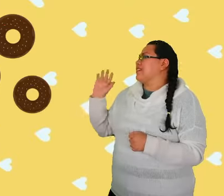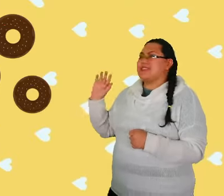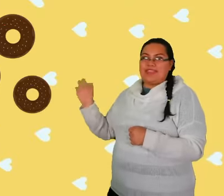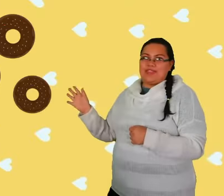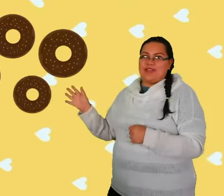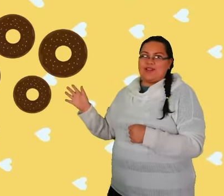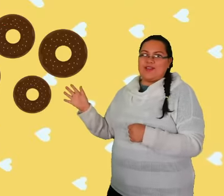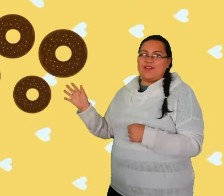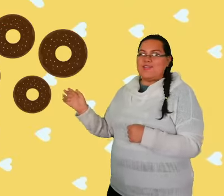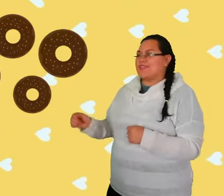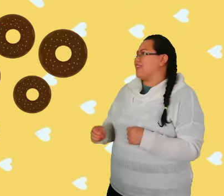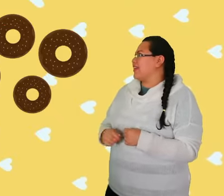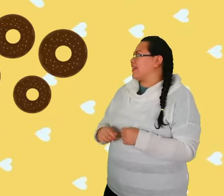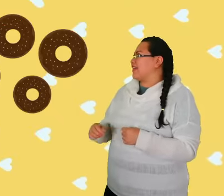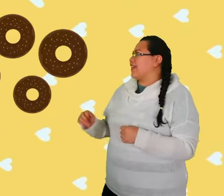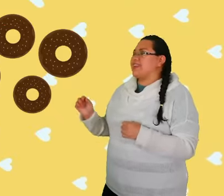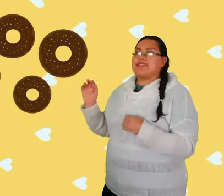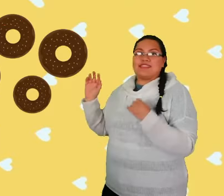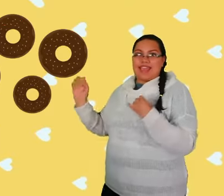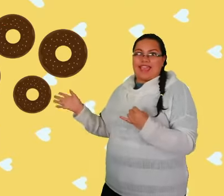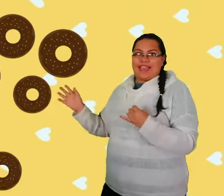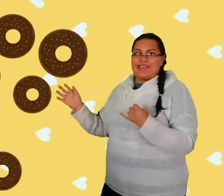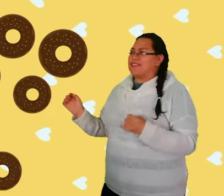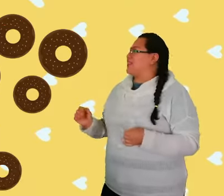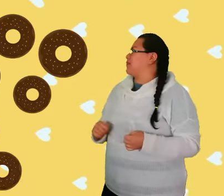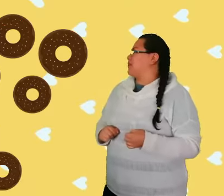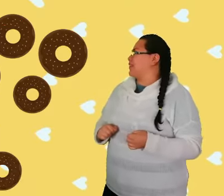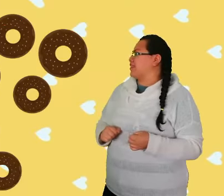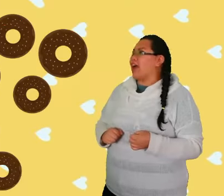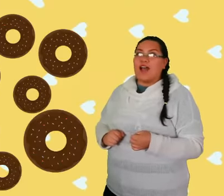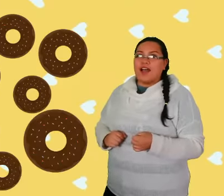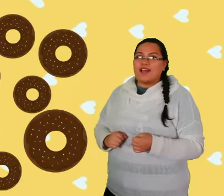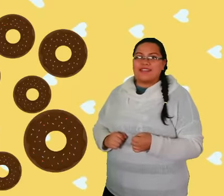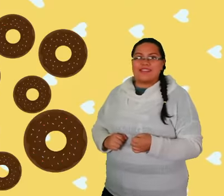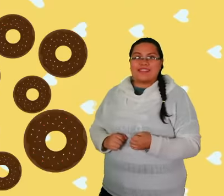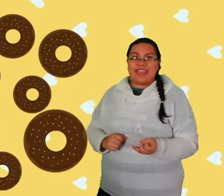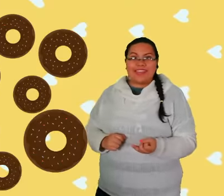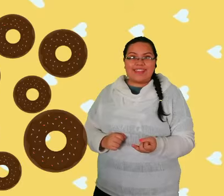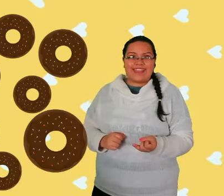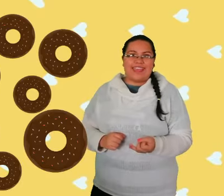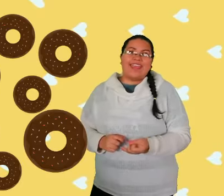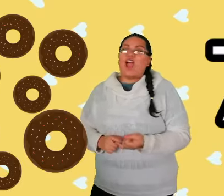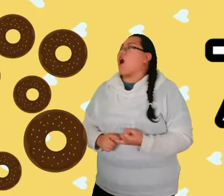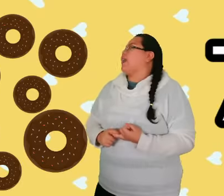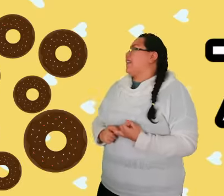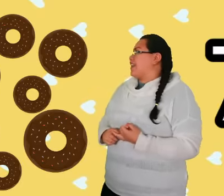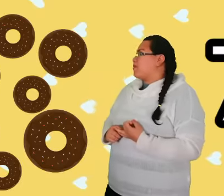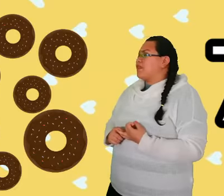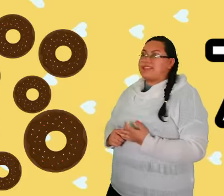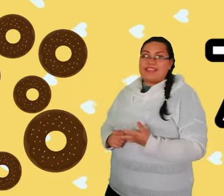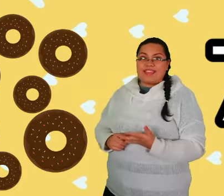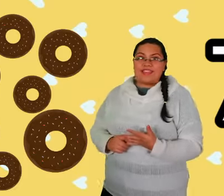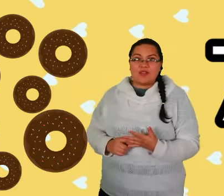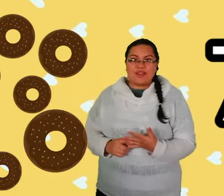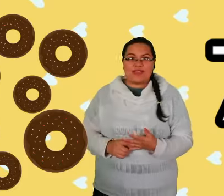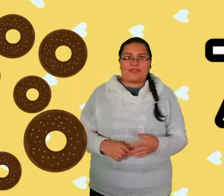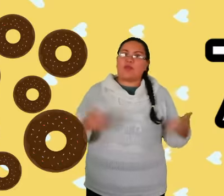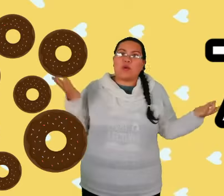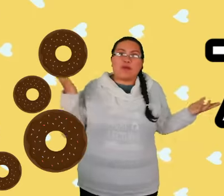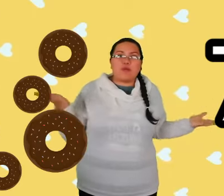5, 6, ¡7! Tenemos 7 donas, como el